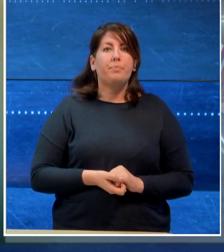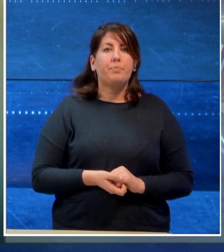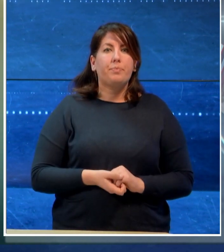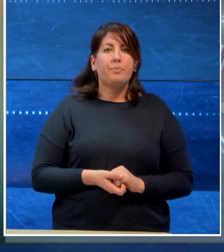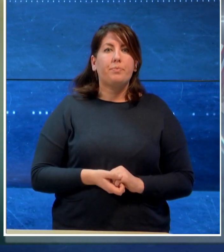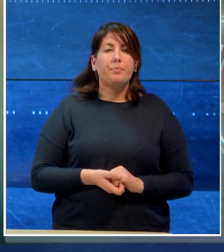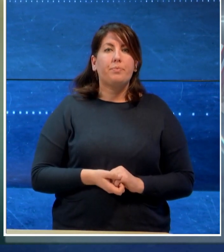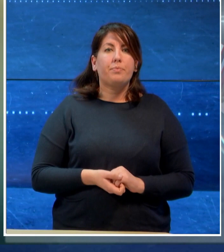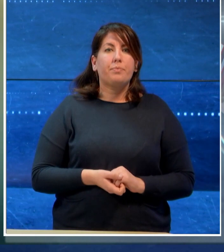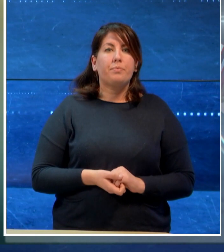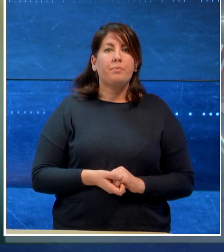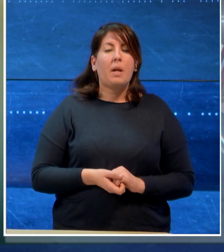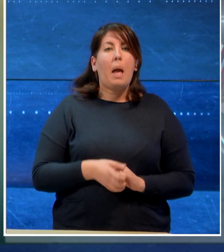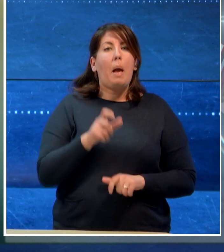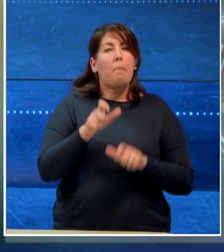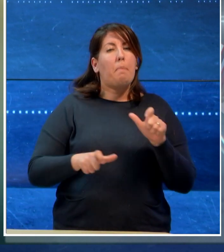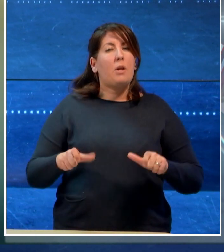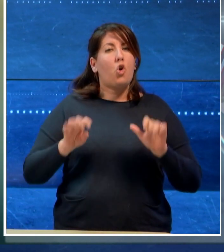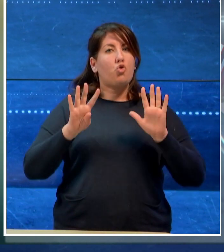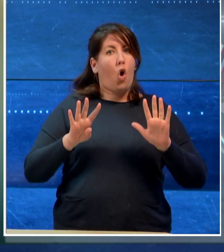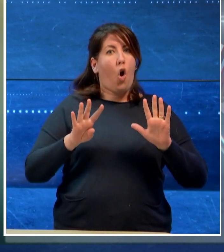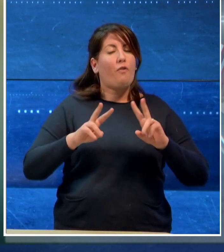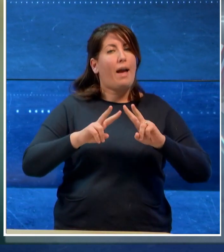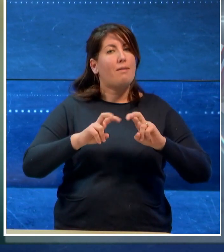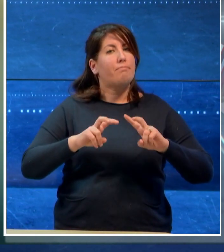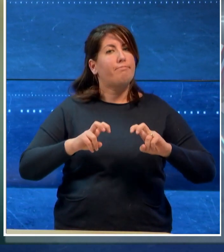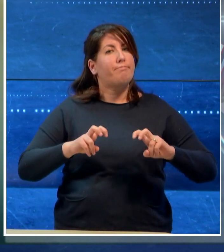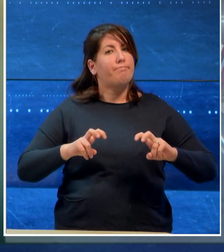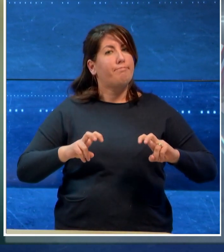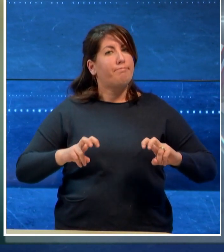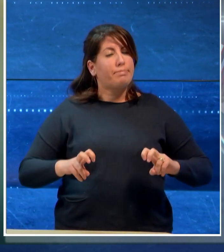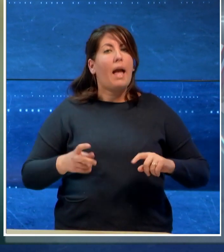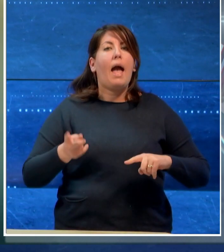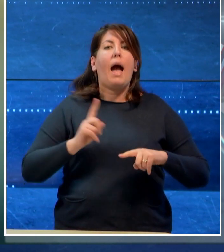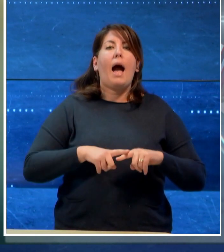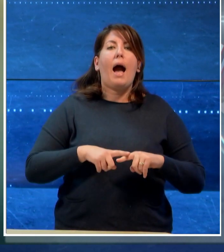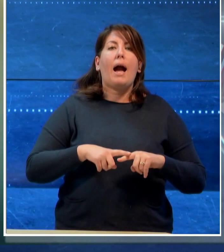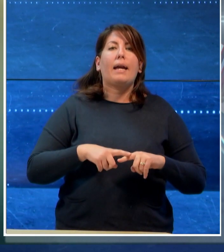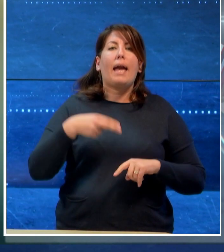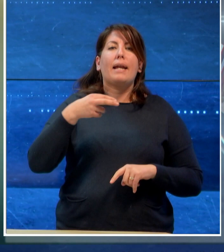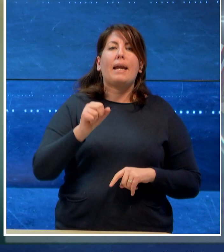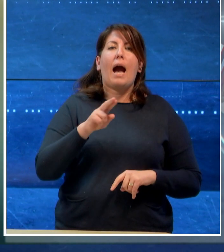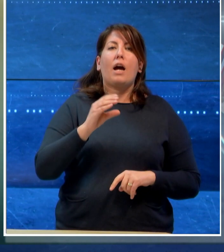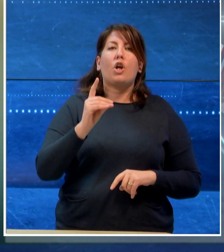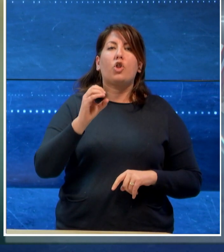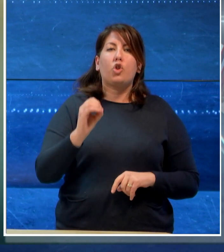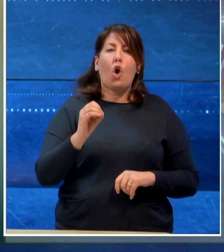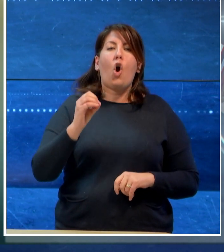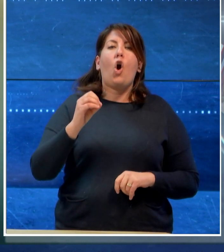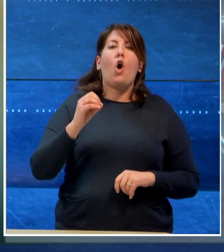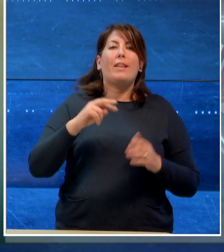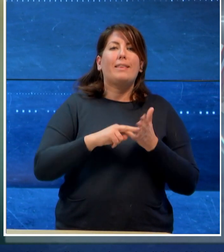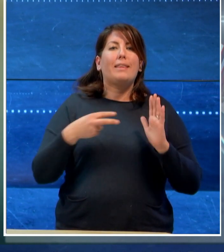Nove indagati, tra cui anche il Nardot Technical Center, dopo l